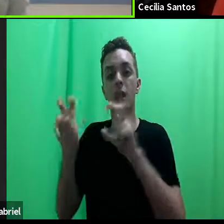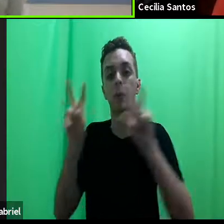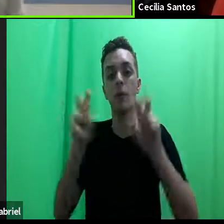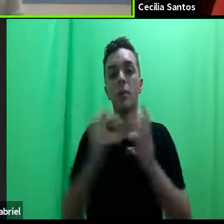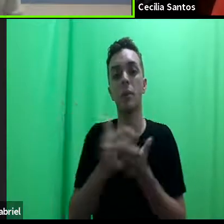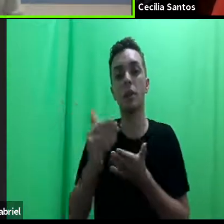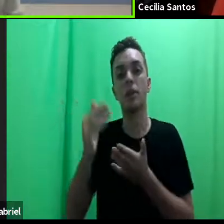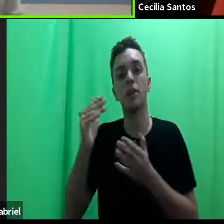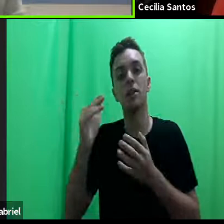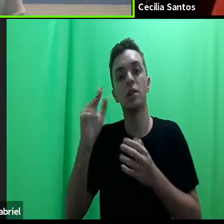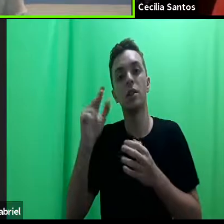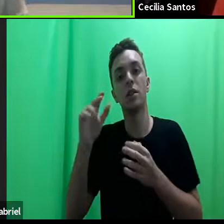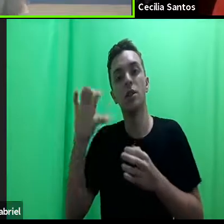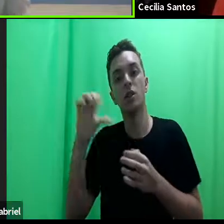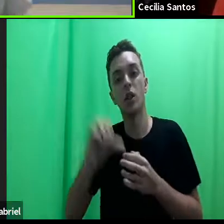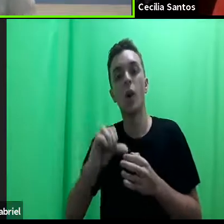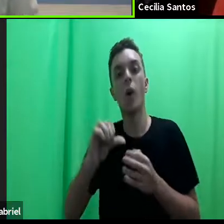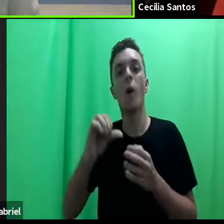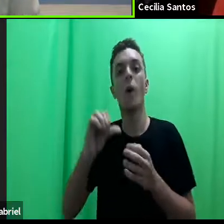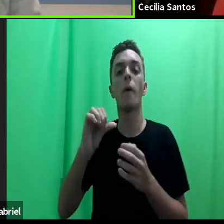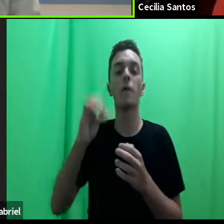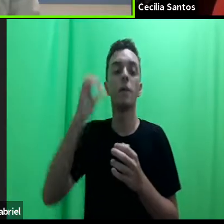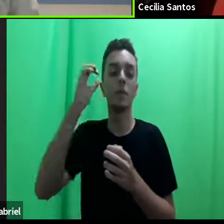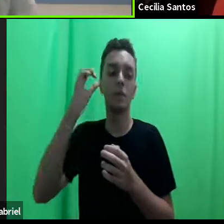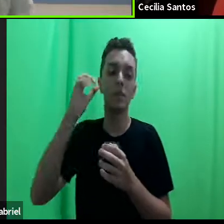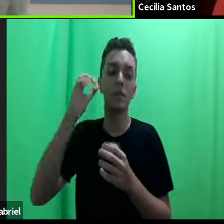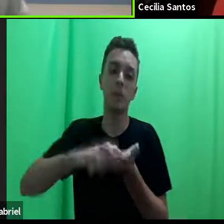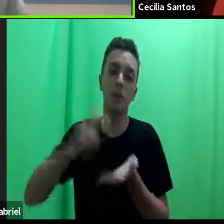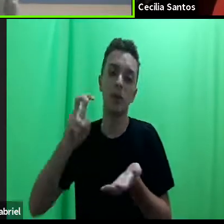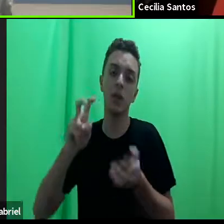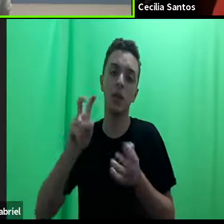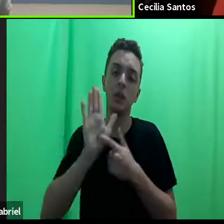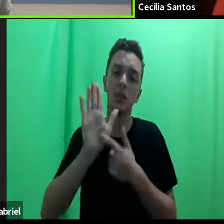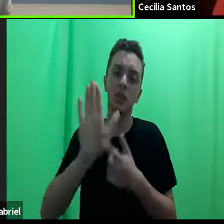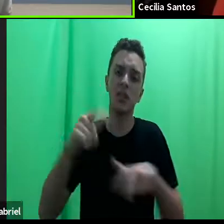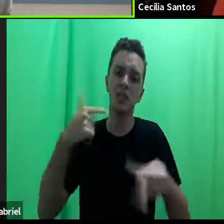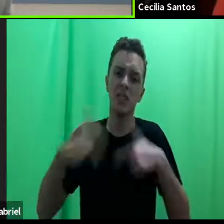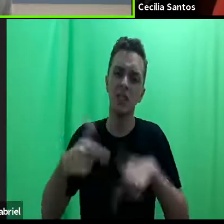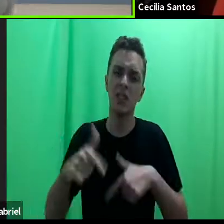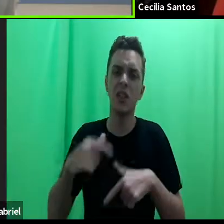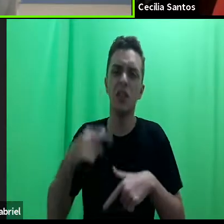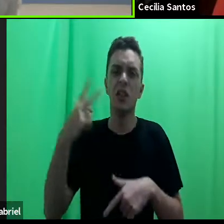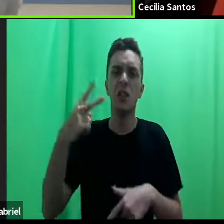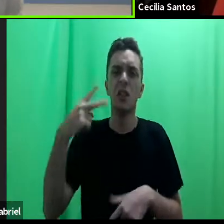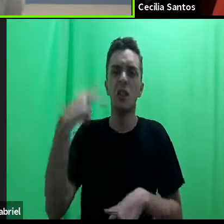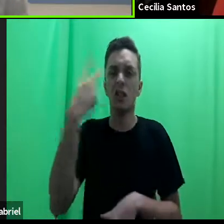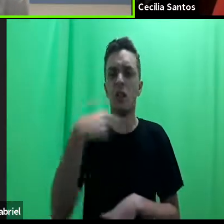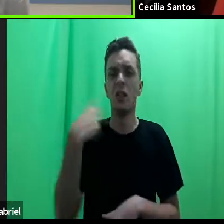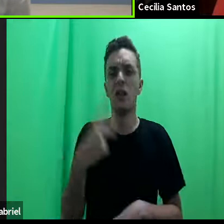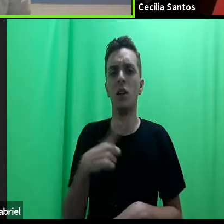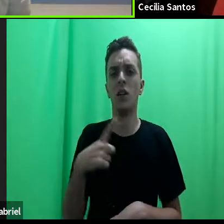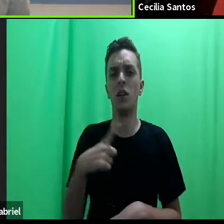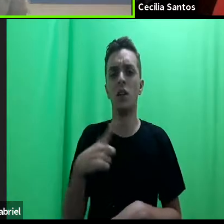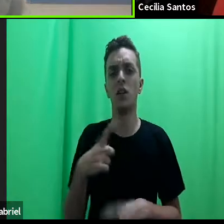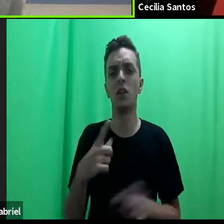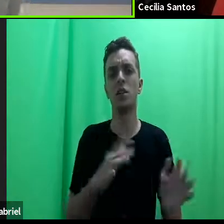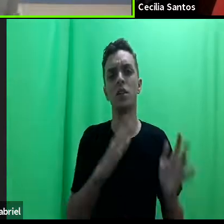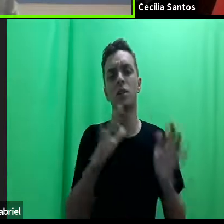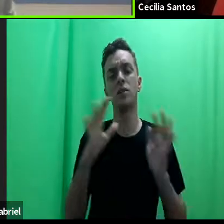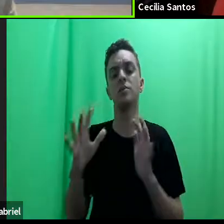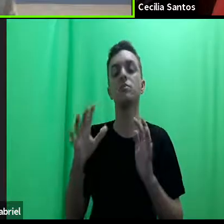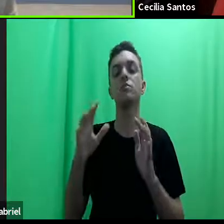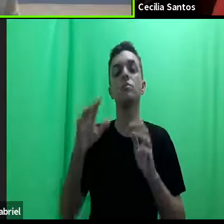amanhã com apresentação de trabalhos e depois às duas horas a gente tem um encontro fechado só da rede amazônica de clínicas